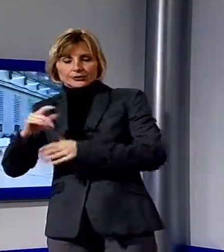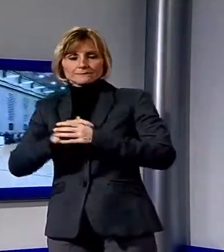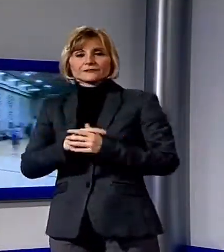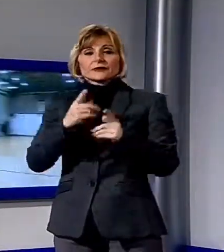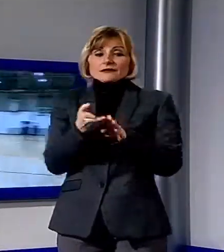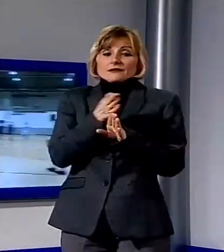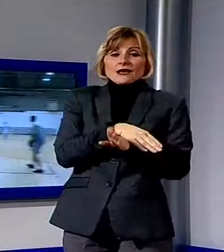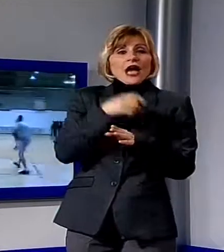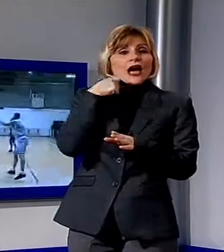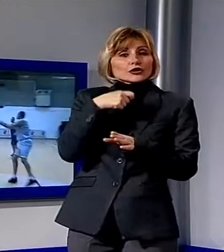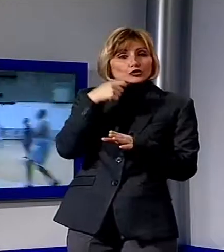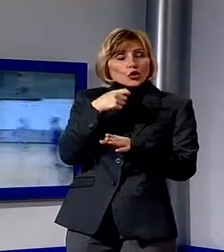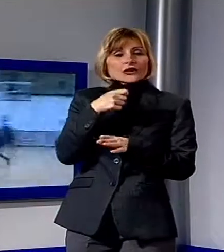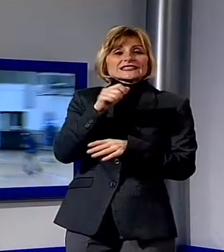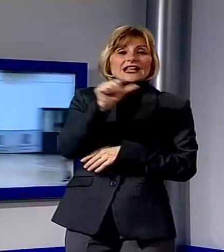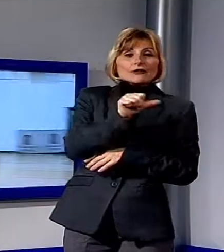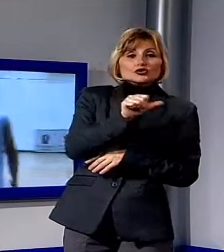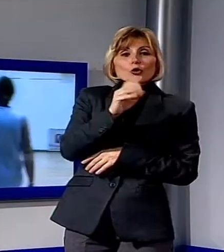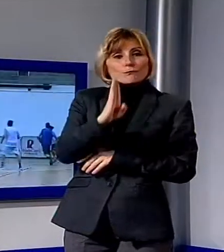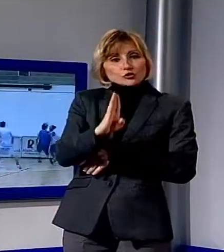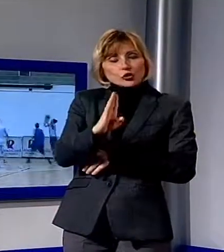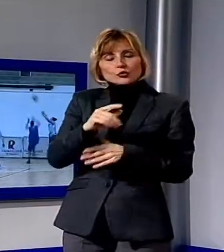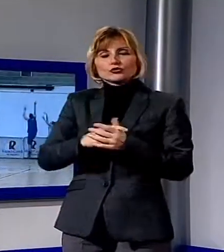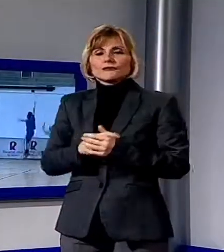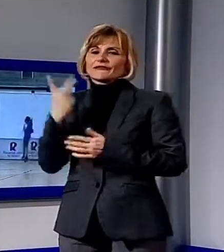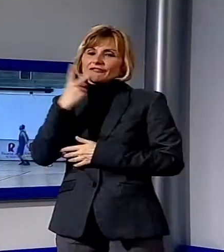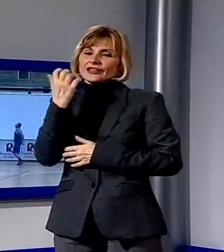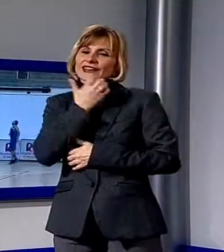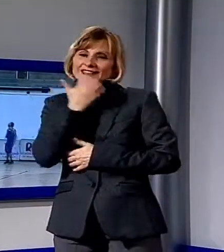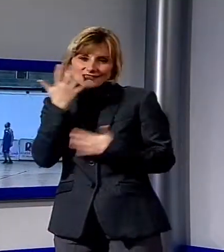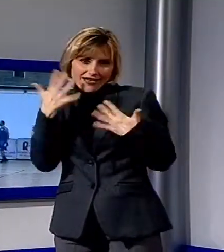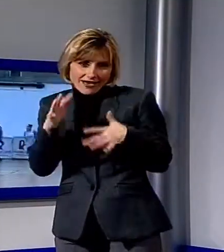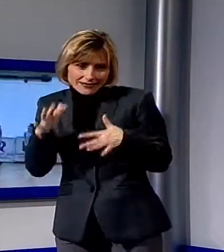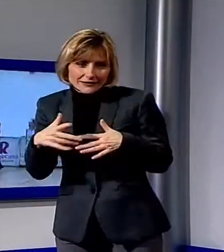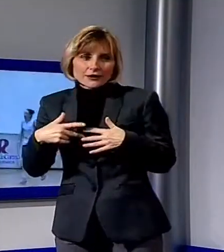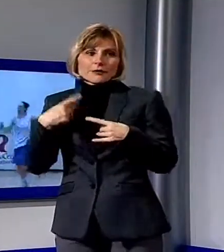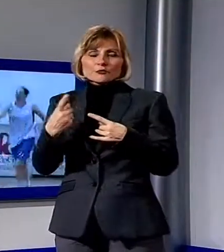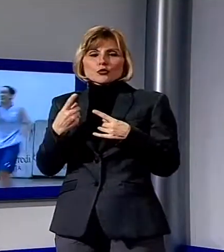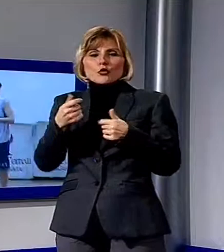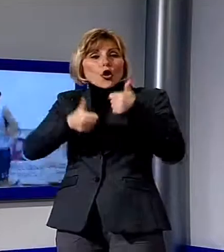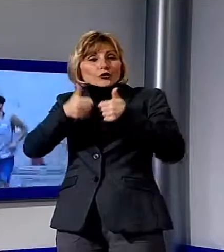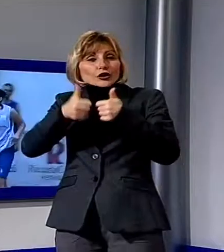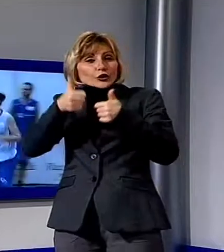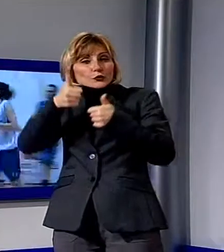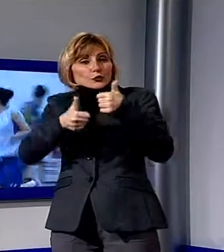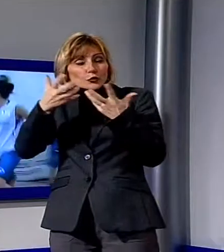Salvadori ed Alessandro Bertolucci. Tante risate ed anche qualche sorprendente contenuto agonistico, ma soprattutto la